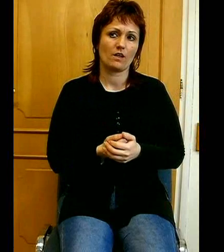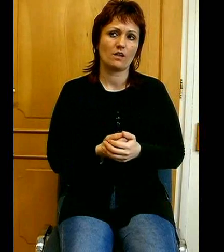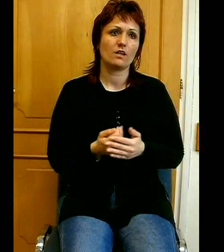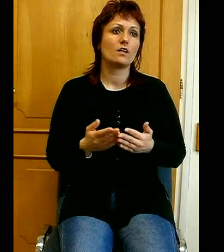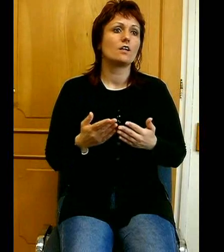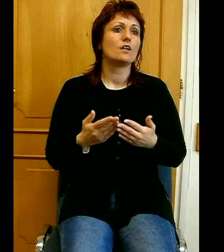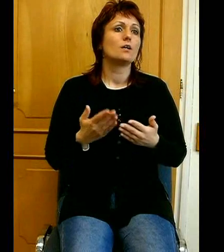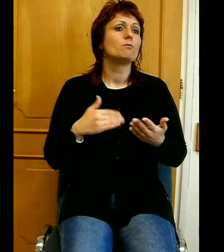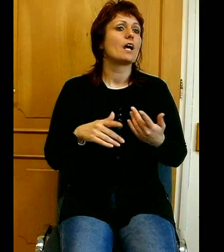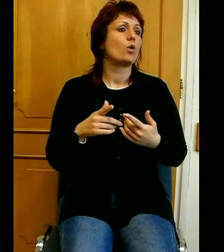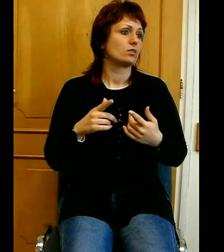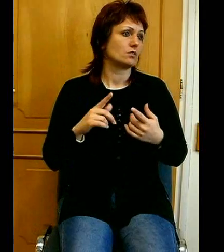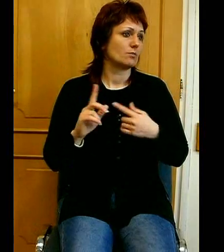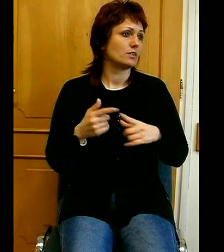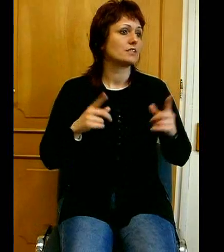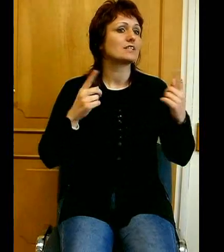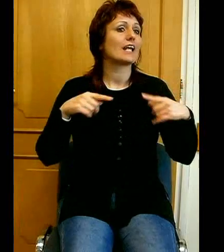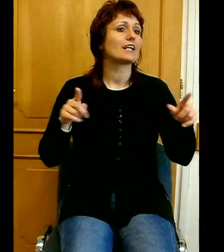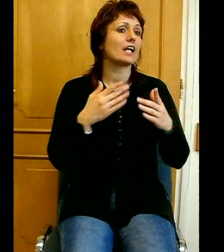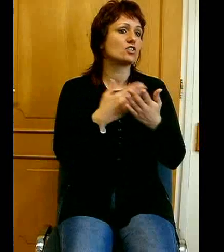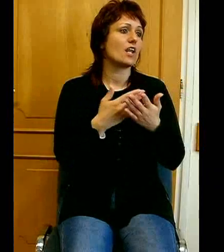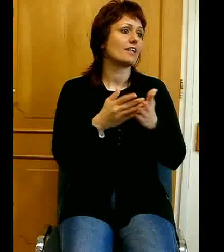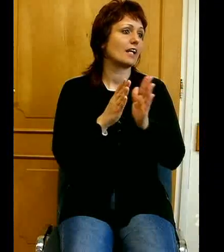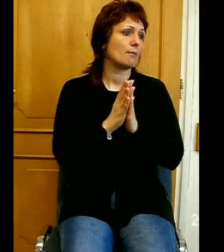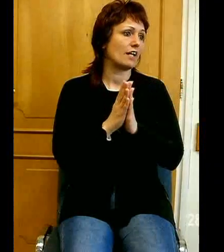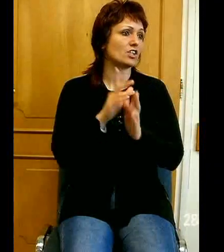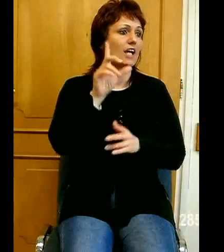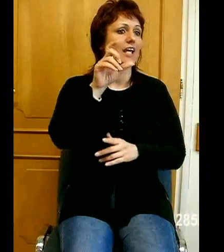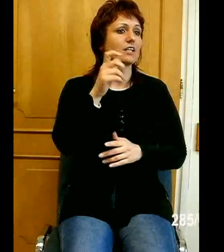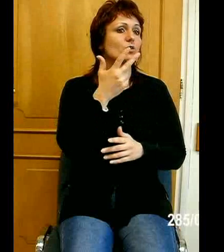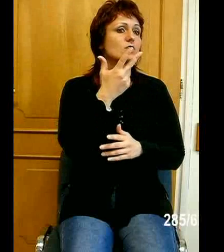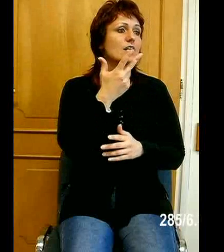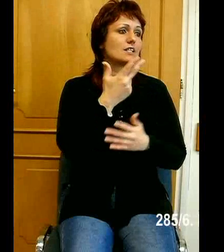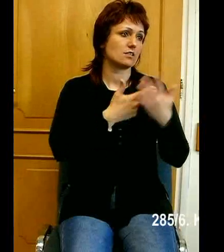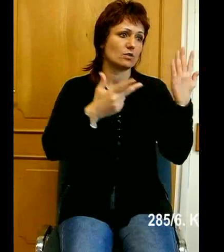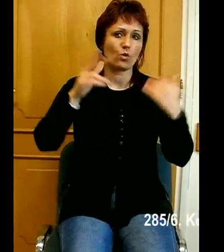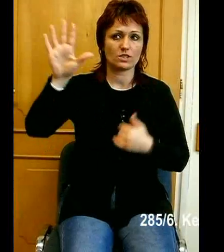ének is imádság, amit most elmondunk, a 285. ének 6.